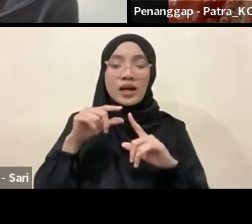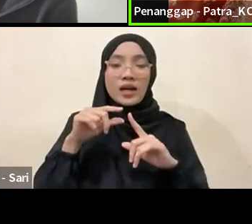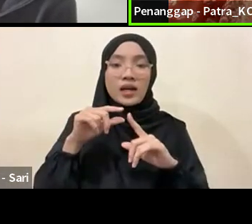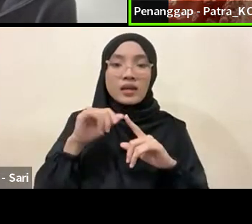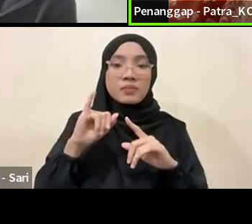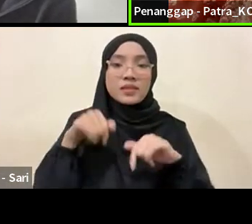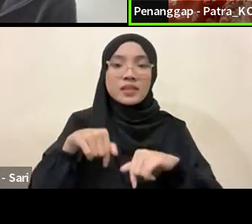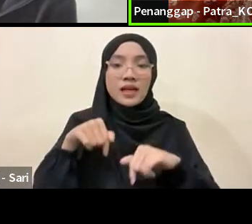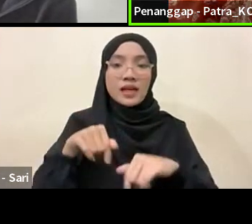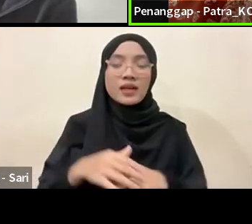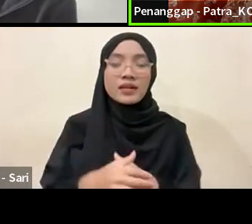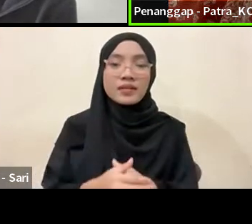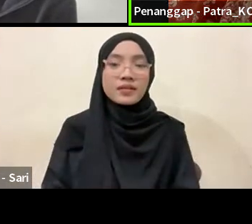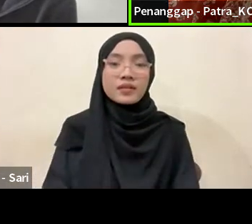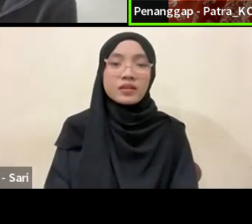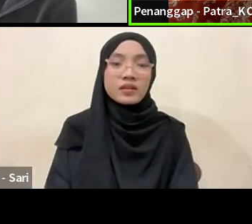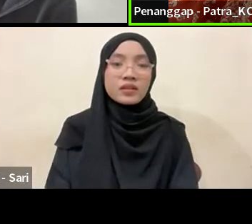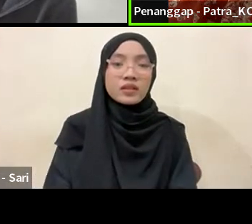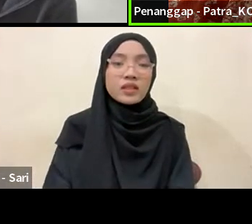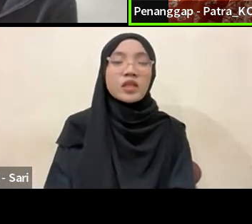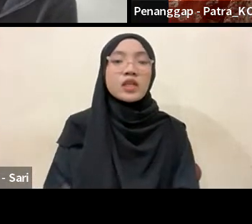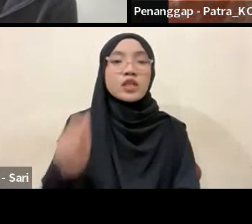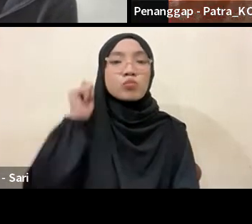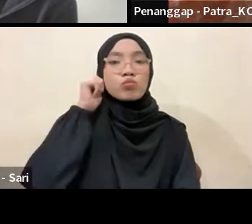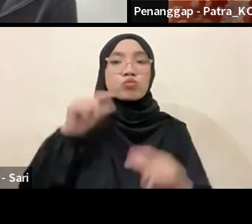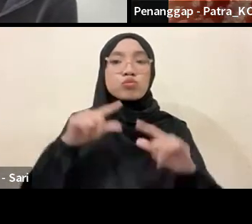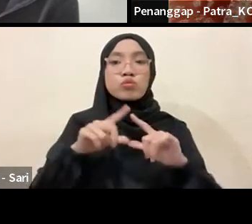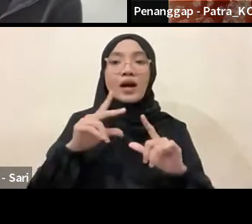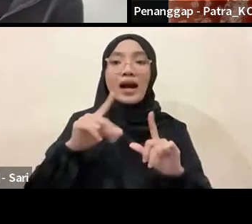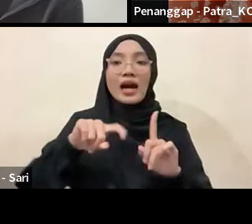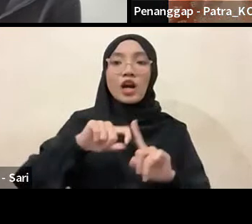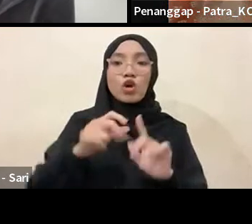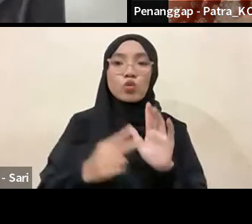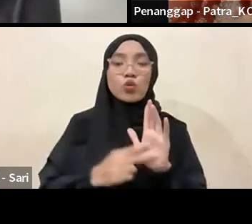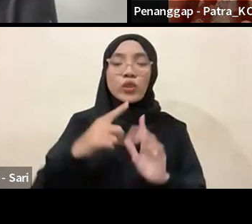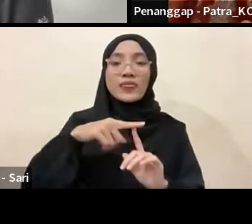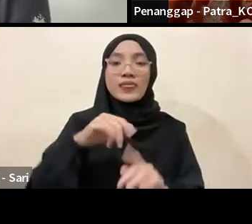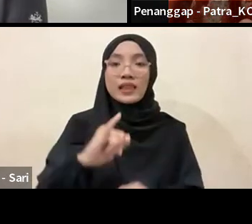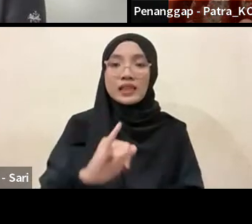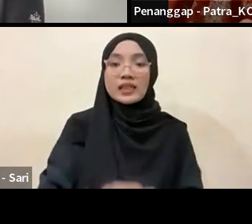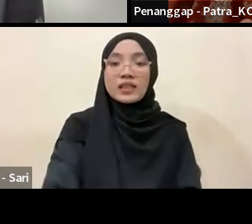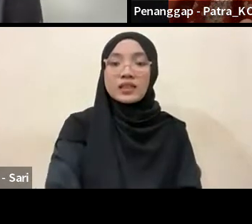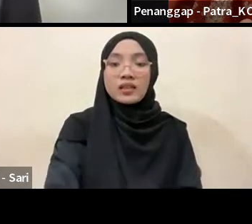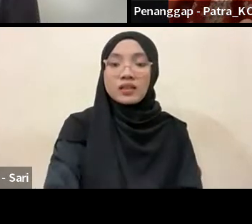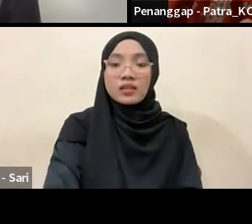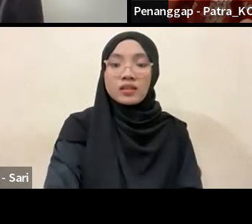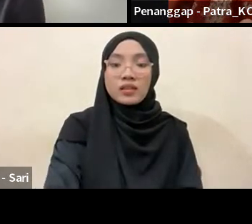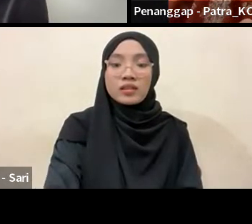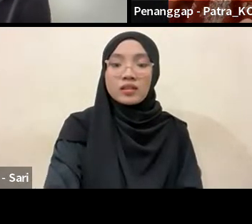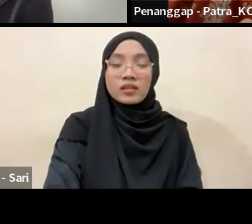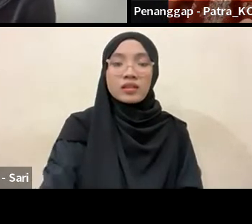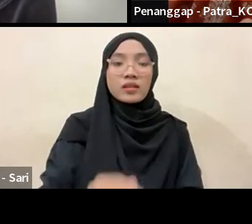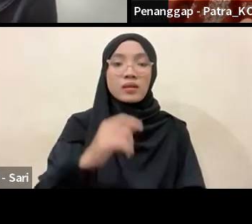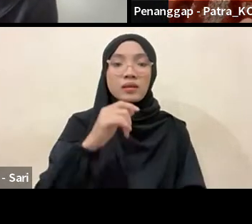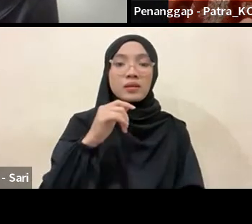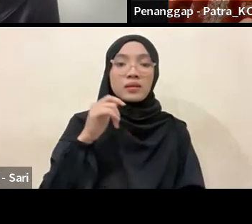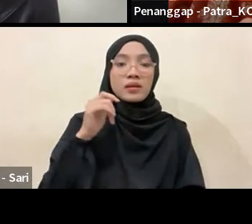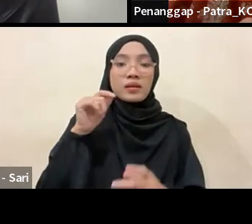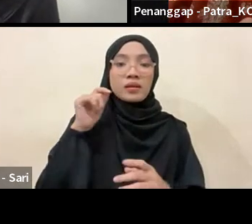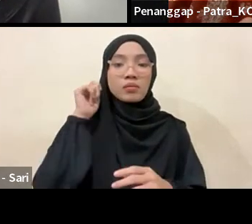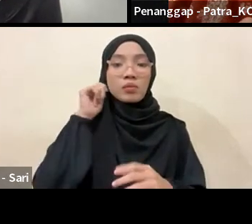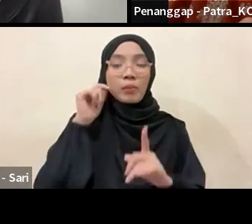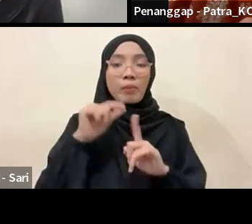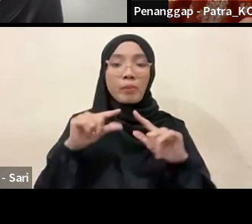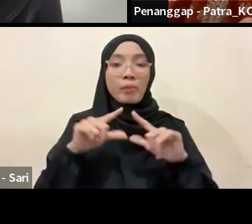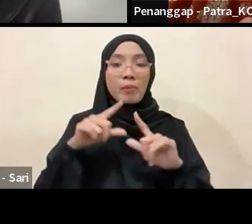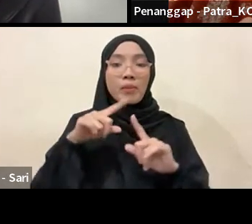Bu Har Kunti. Oh iya, Bu Har Kunti. Kemudian Pak Patra Rina ini juga merupakan